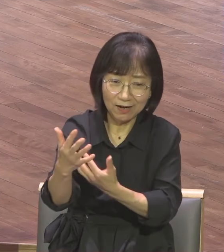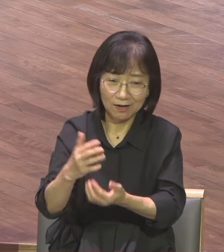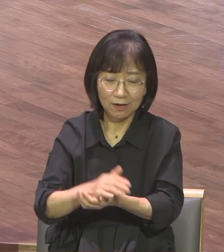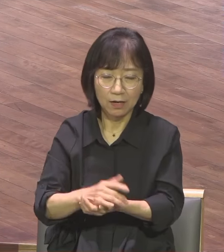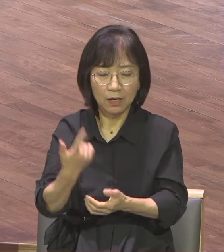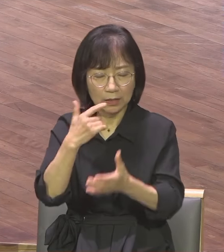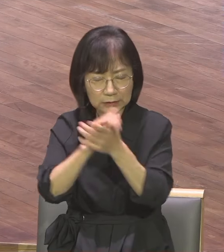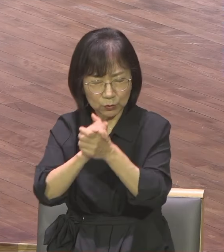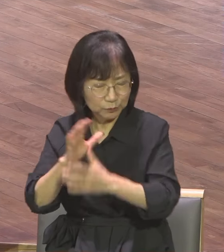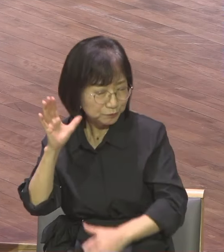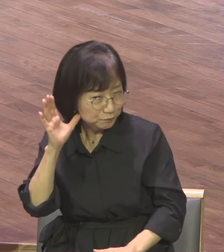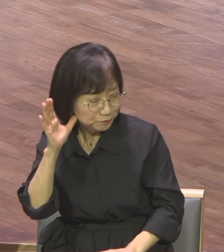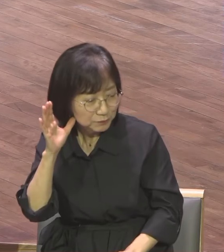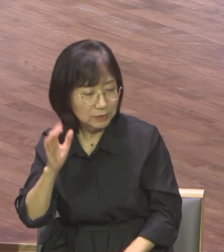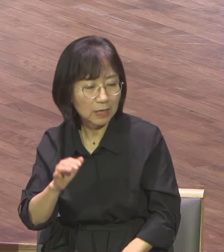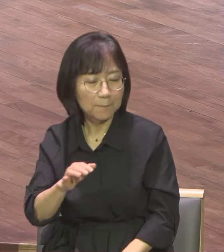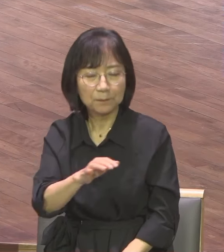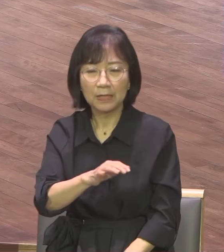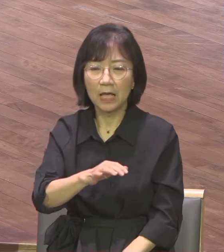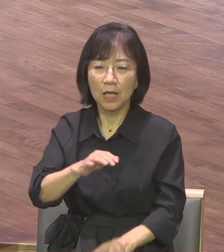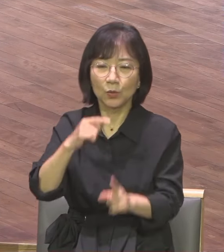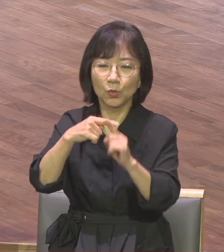세례자 이백 명을 허락해 주옵소서